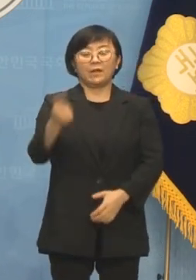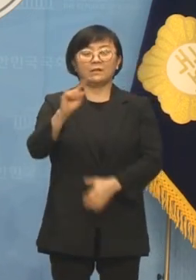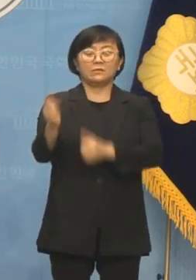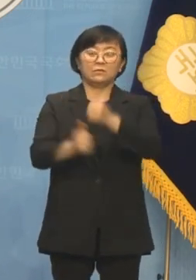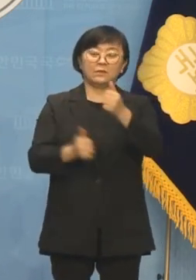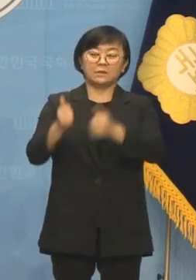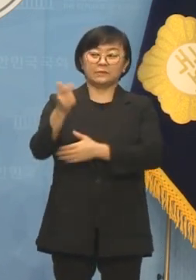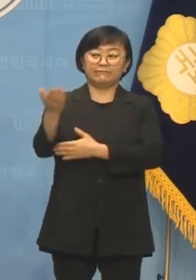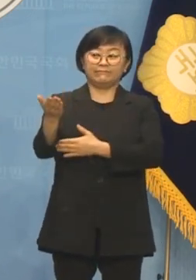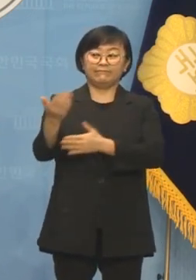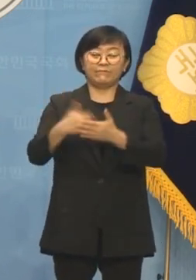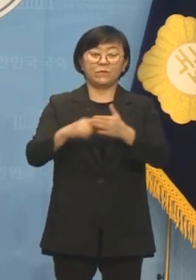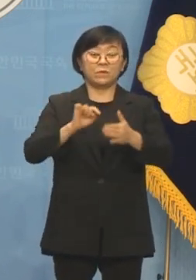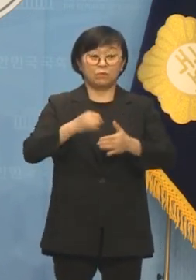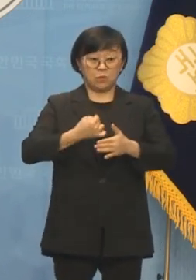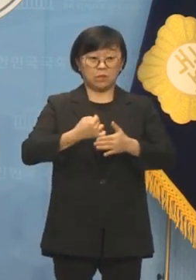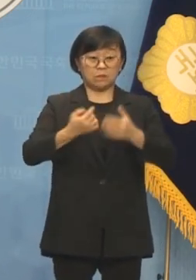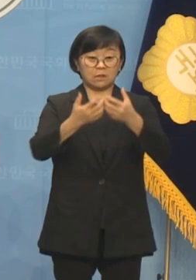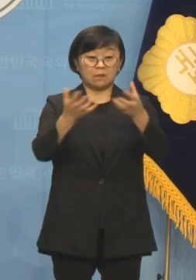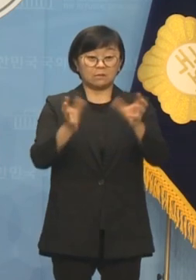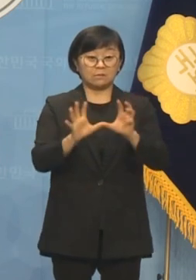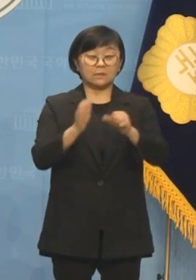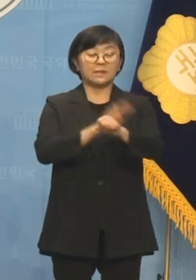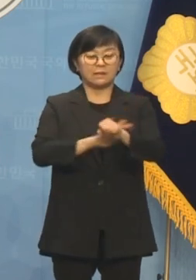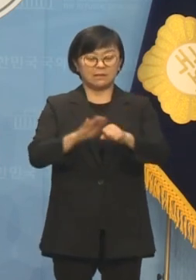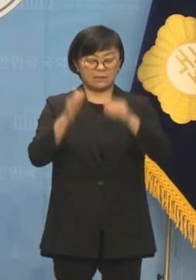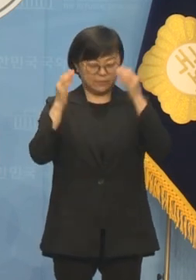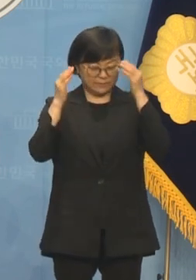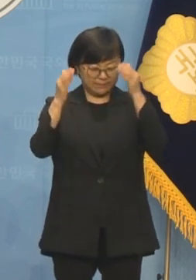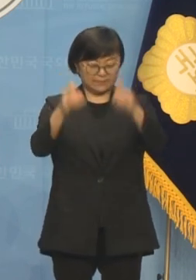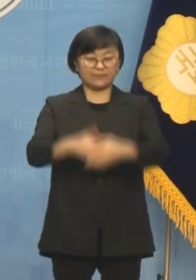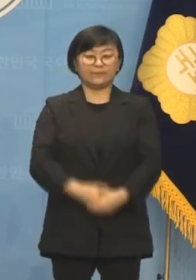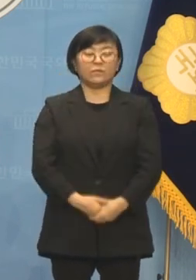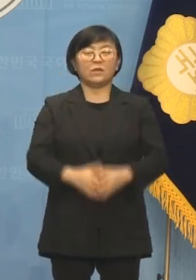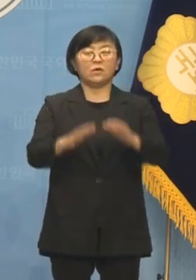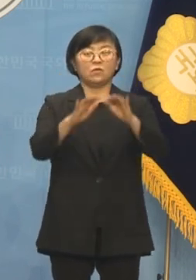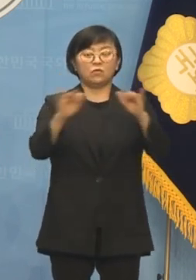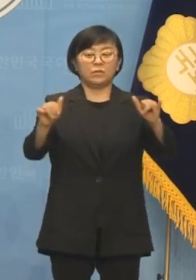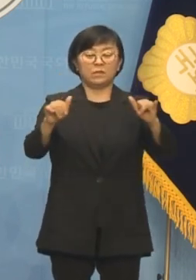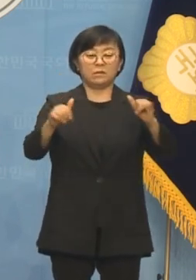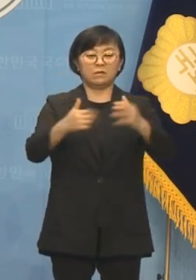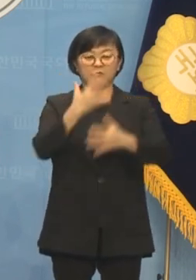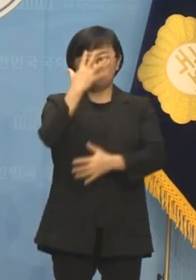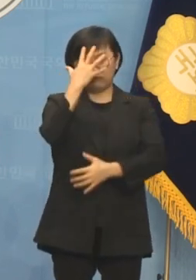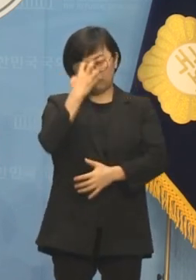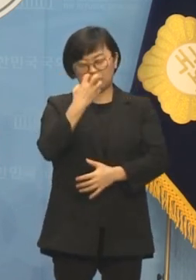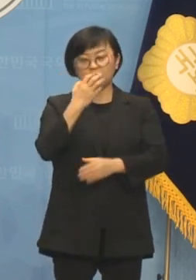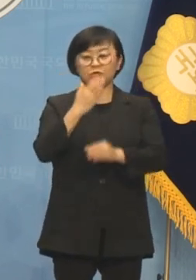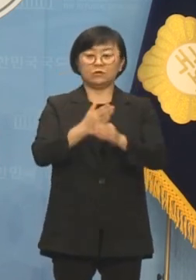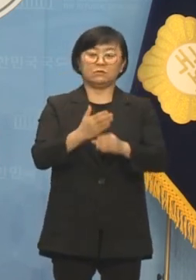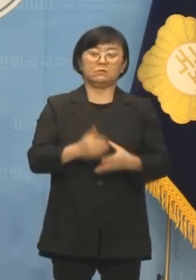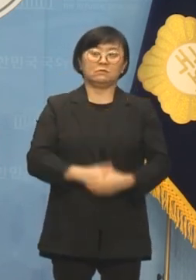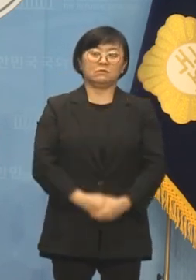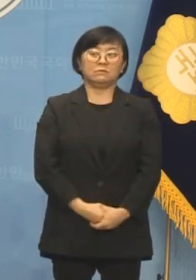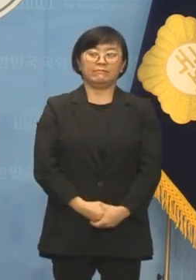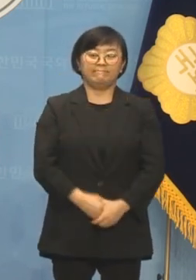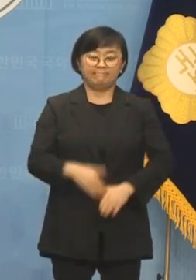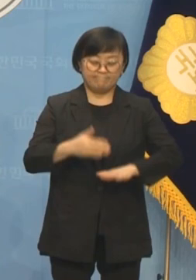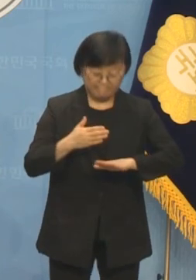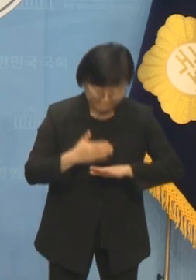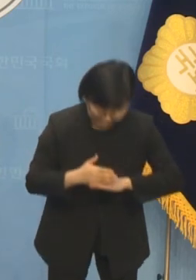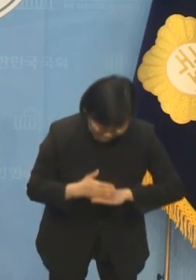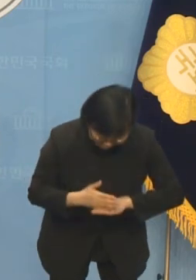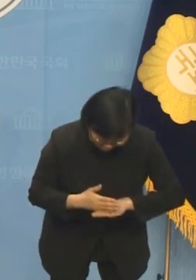비대위원장님 본인당 공천이나 잘 신경 쓰십시오. 국민들 인상이 찌푸려지고 있습니다. 감사합니다.